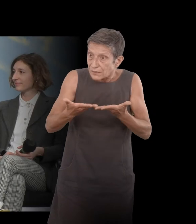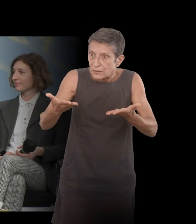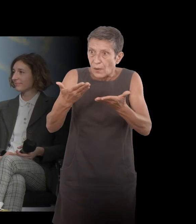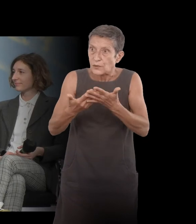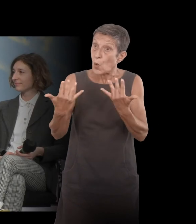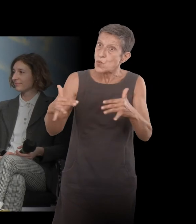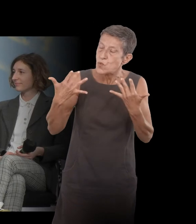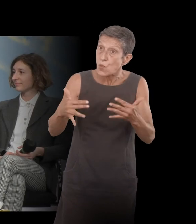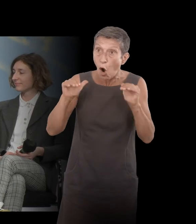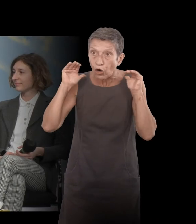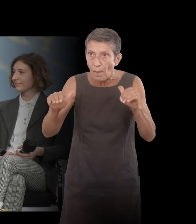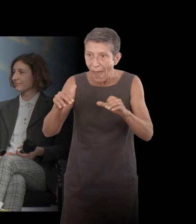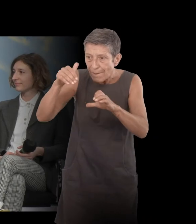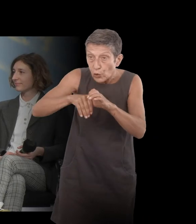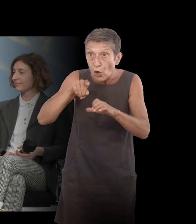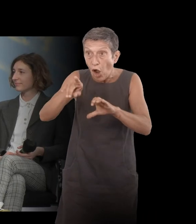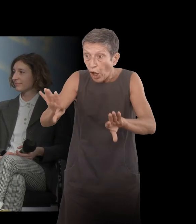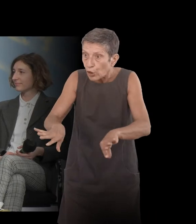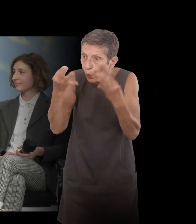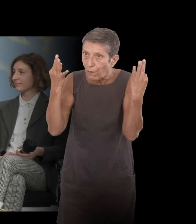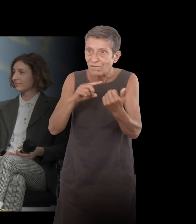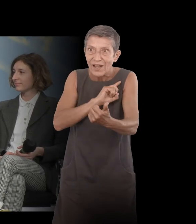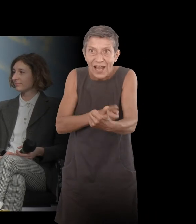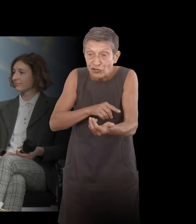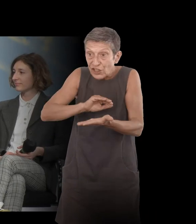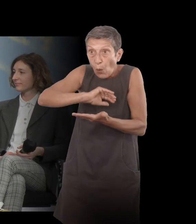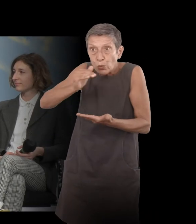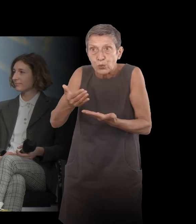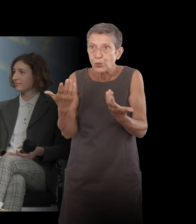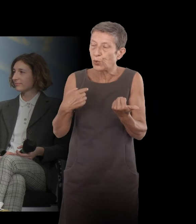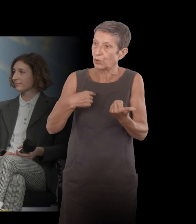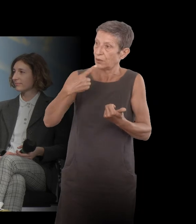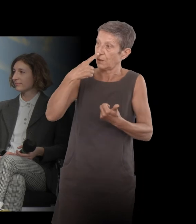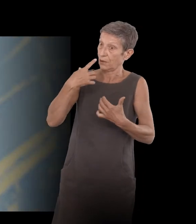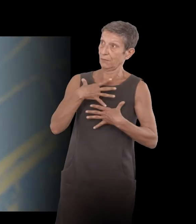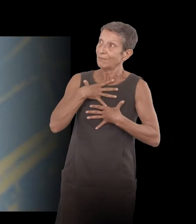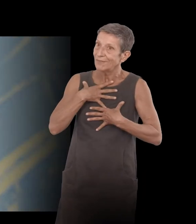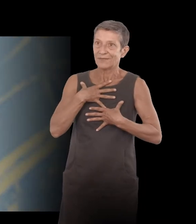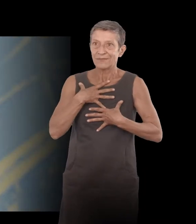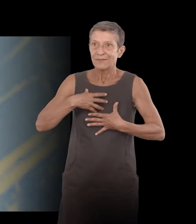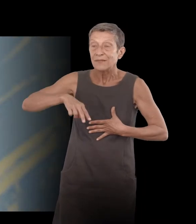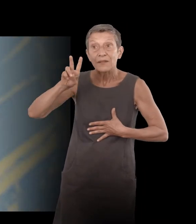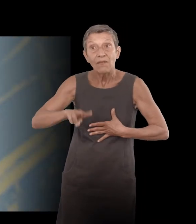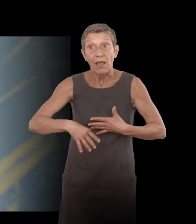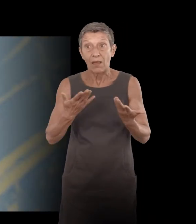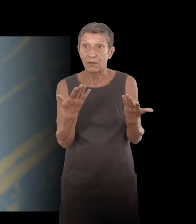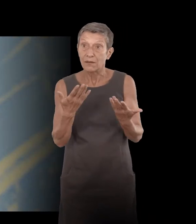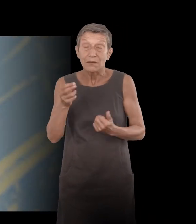une situation très difficile, et c'est extrêmement... Enfin,'est à mon sens assez rare, j'ai lu pas mal de récits